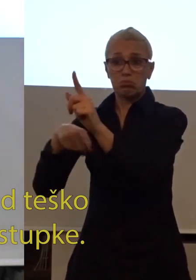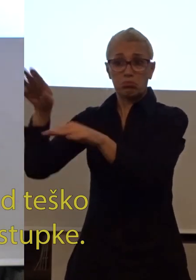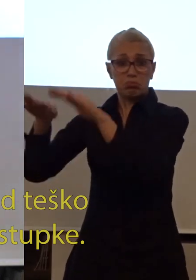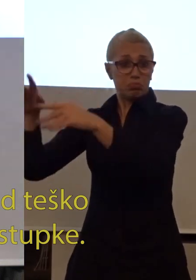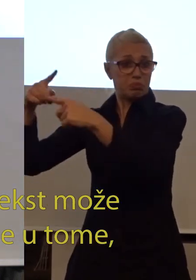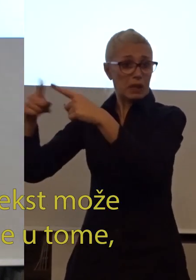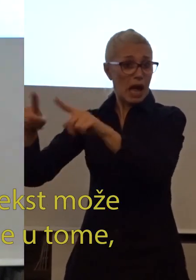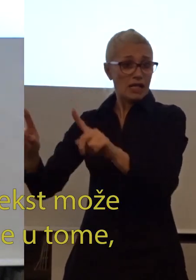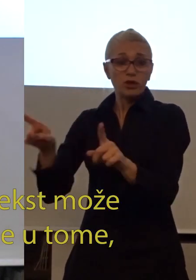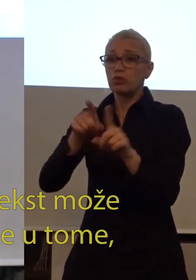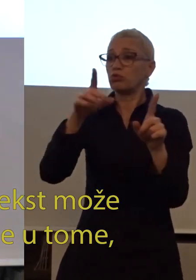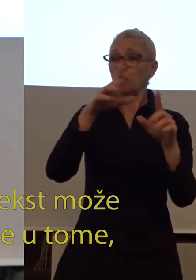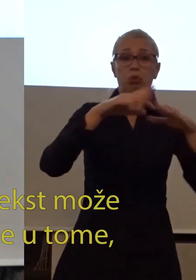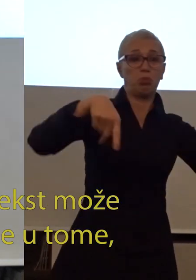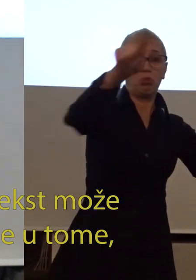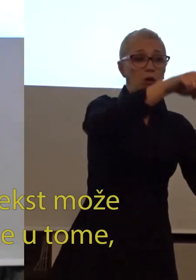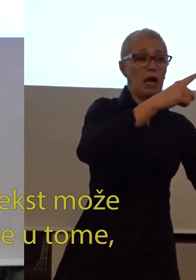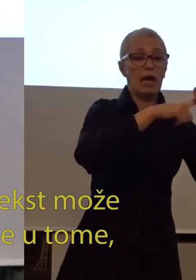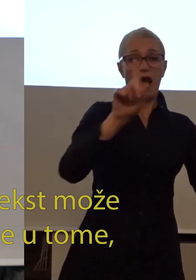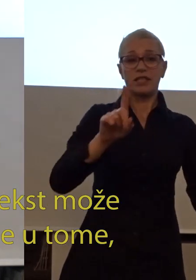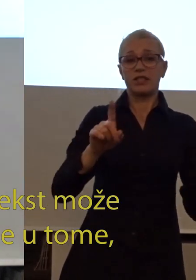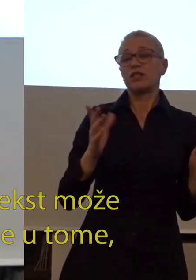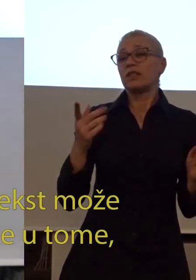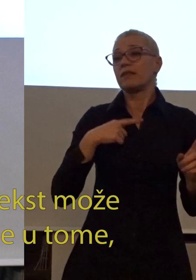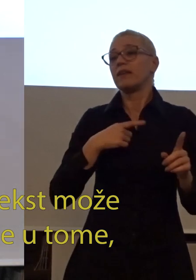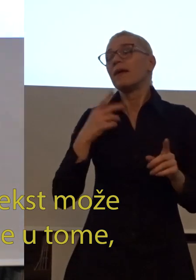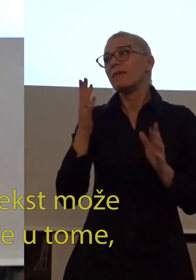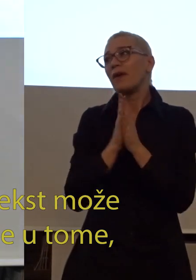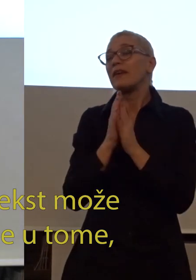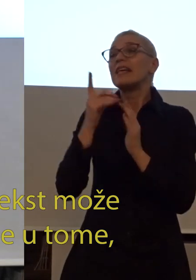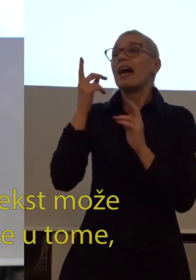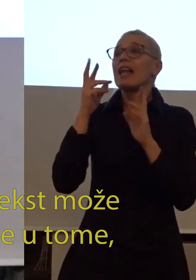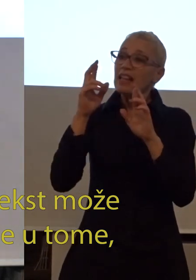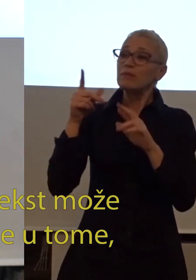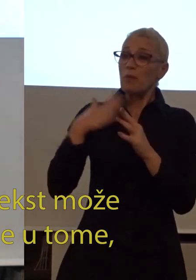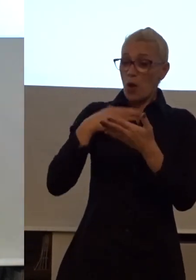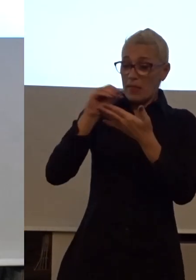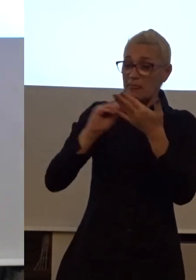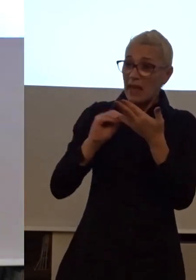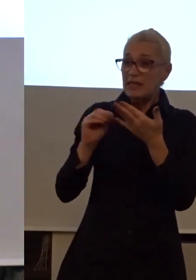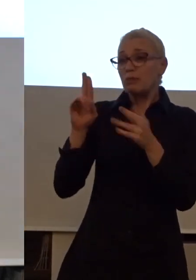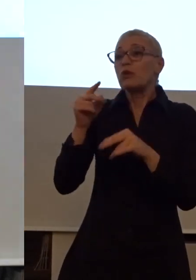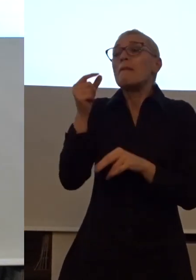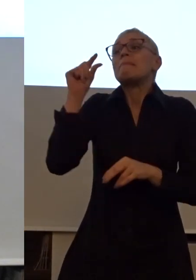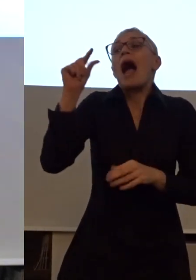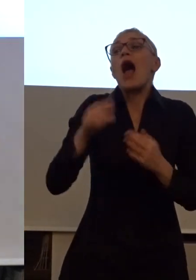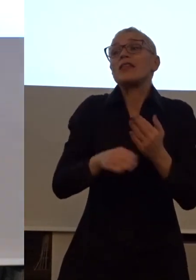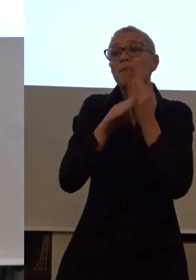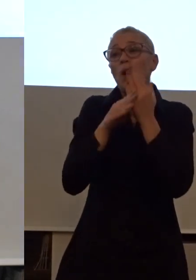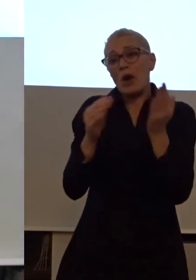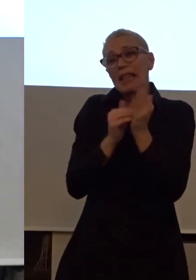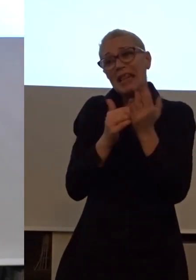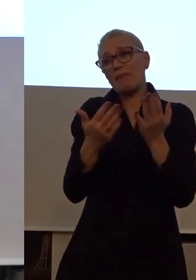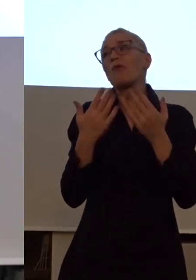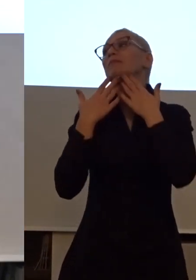postupke i nadam se da i ovaj moj tekst može makar malo da pomogni u tome a trebalo bi. Hvala.